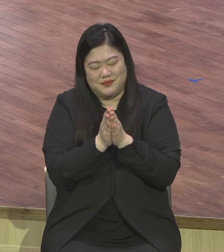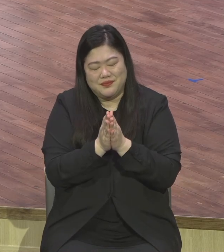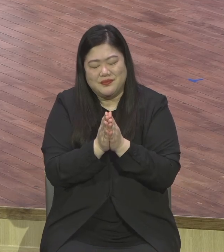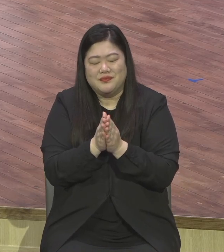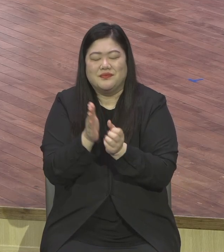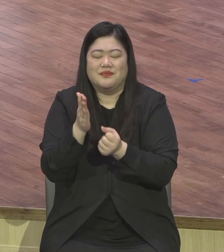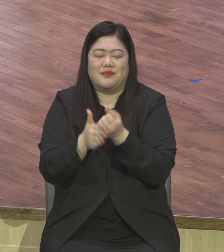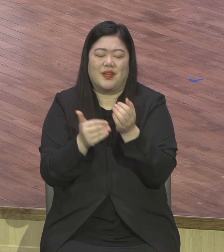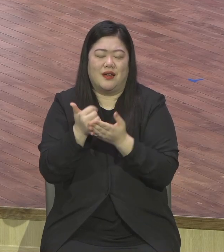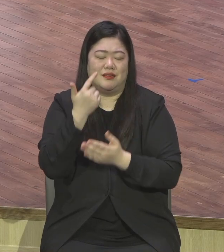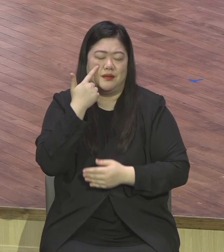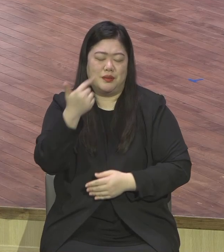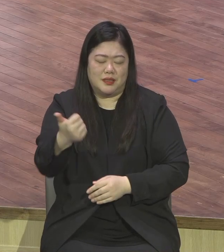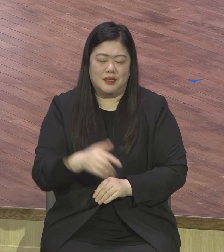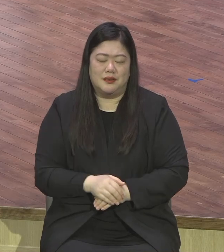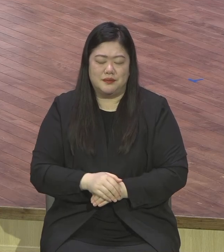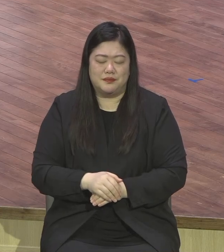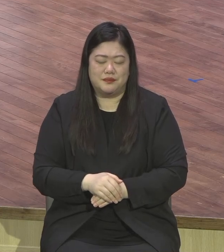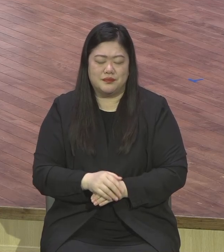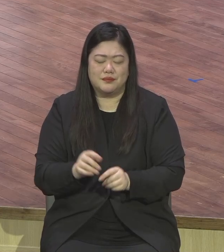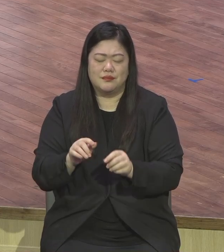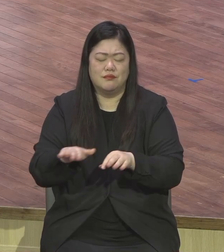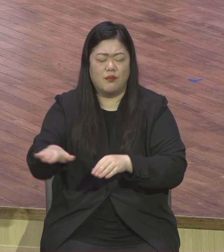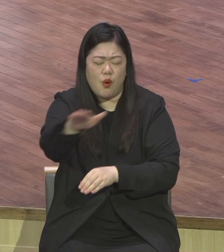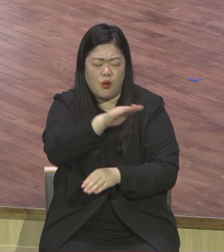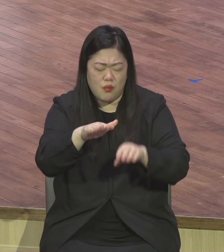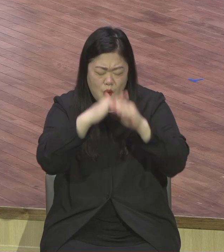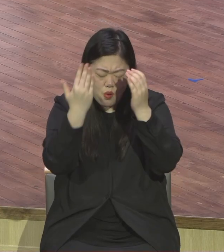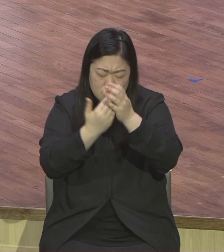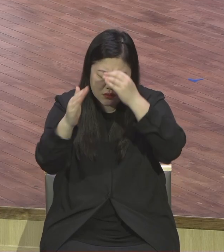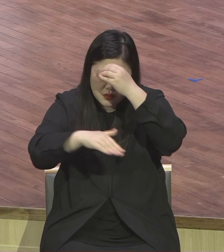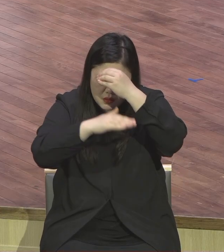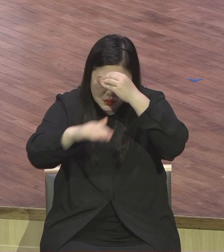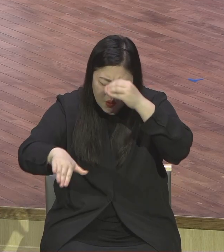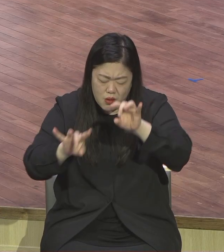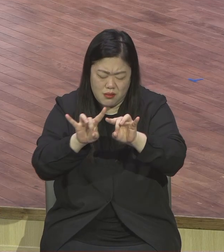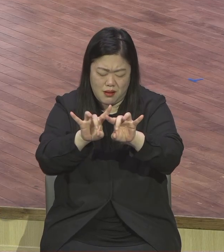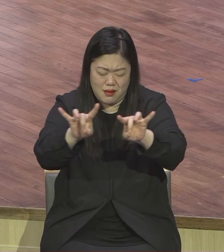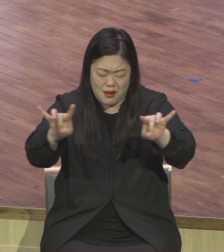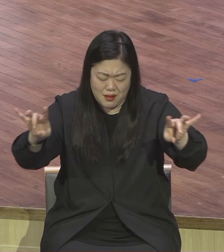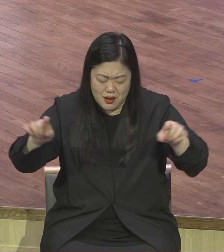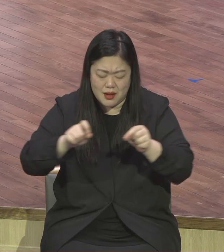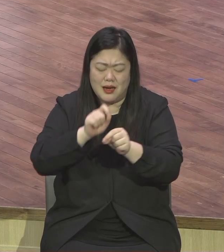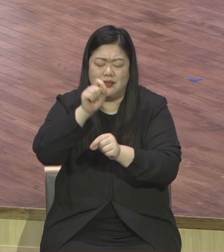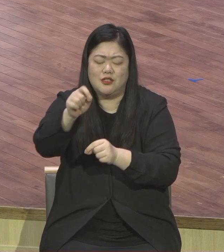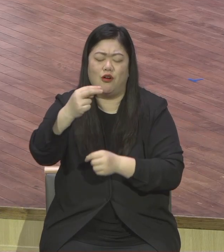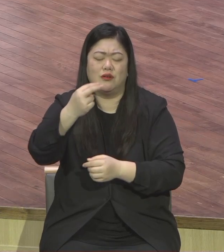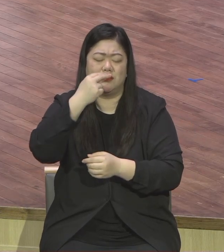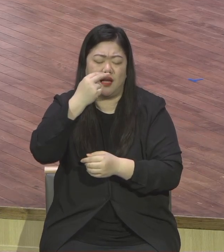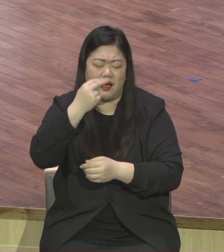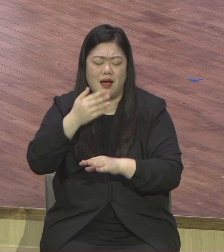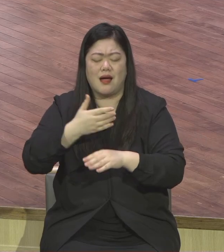영생의 감격이 있게 하여 주옵사사 영생을 누리게 하여 주옵사사